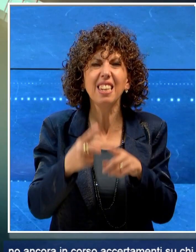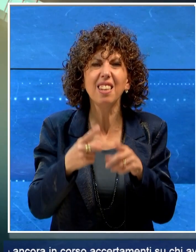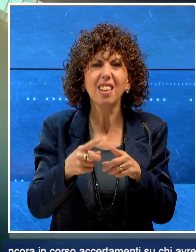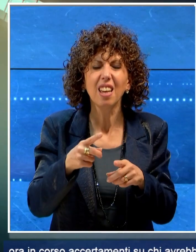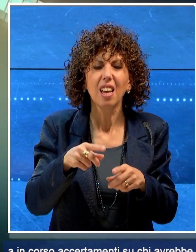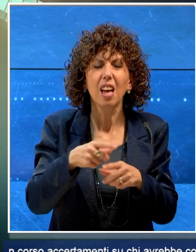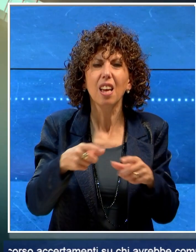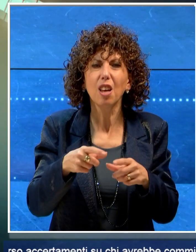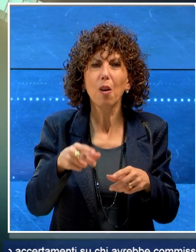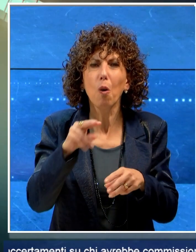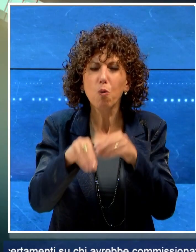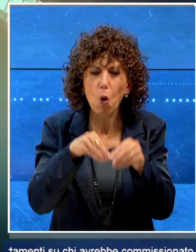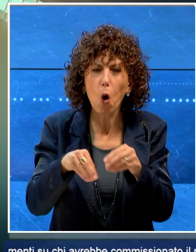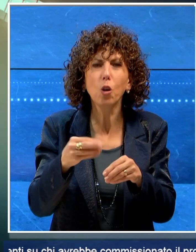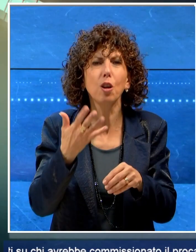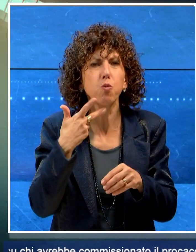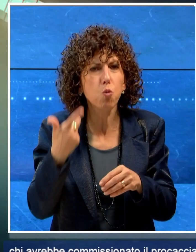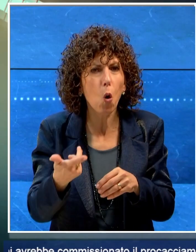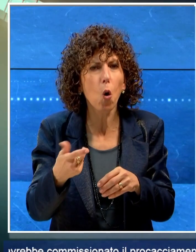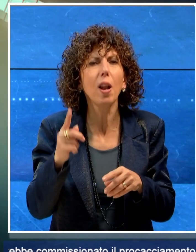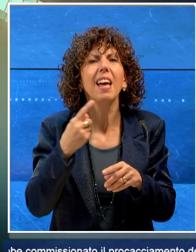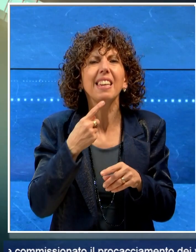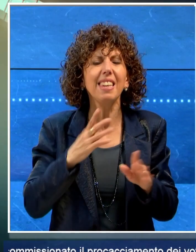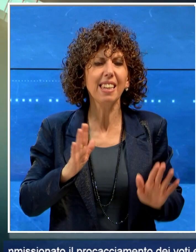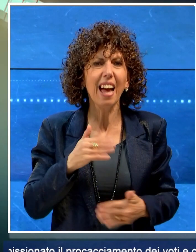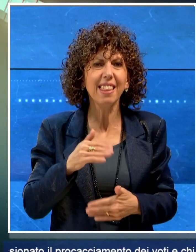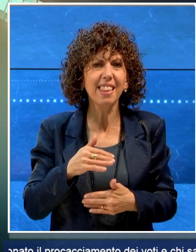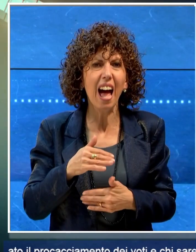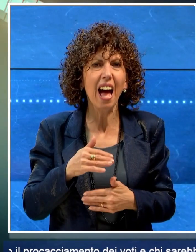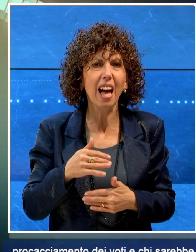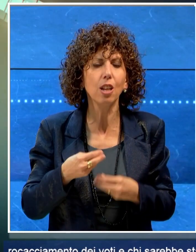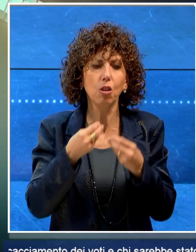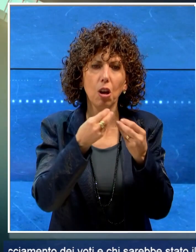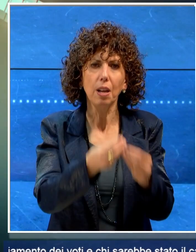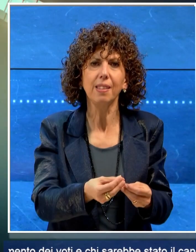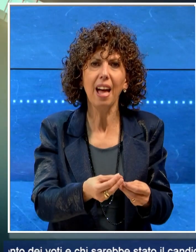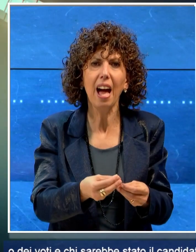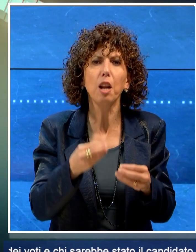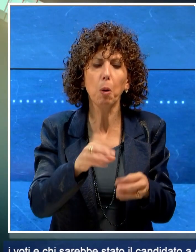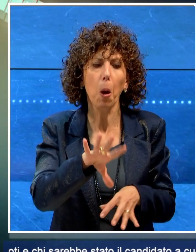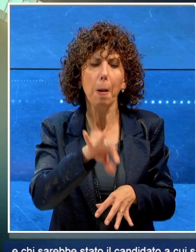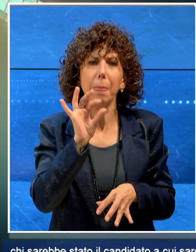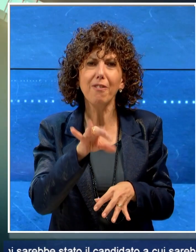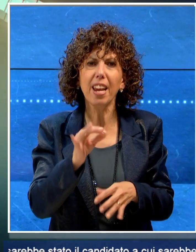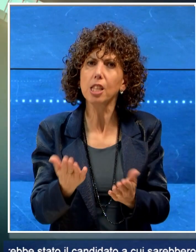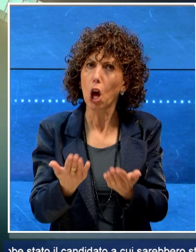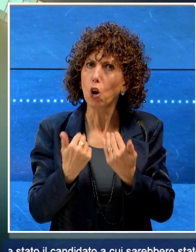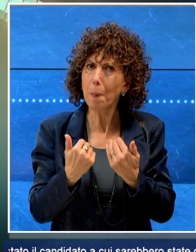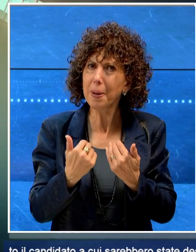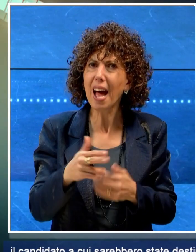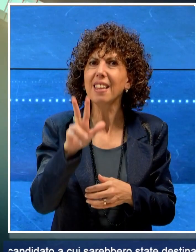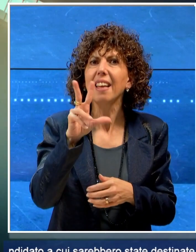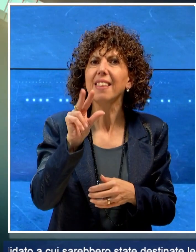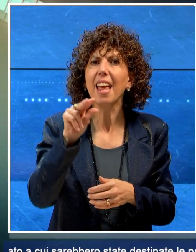procacciamento dei voti e chi sarebbe stato il candidato a cui sarebbero state destinate le preferenze comprate per